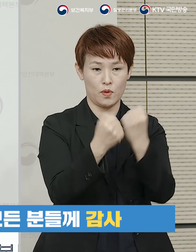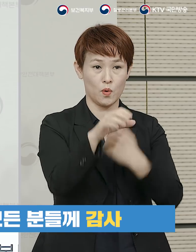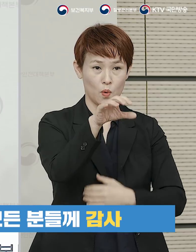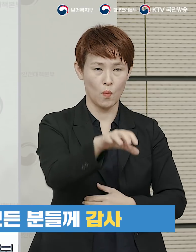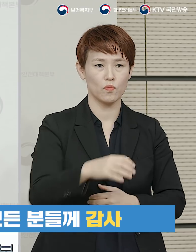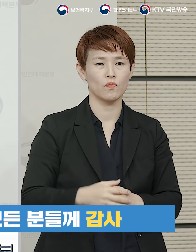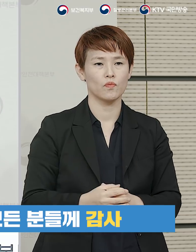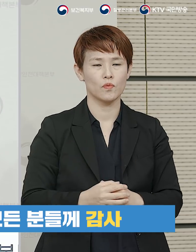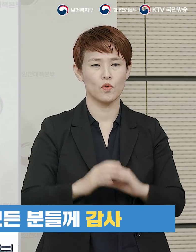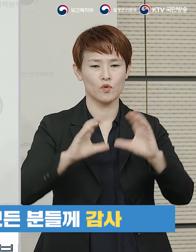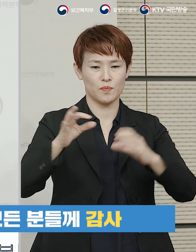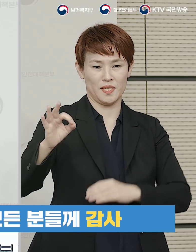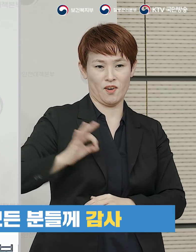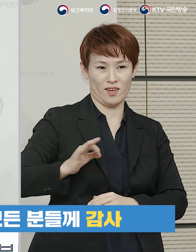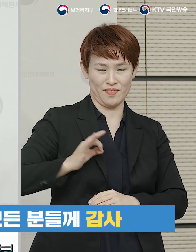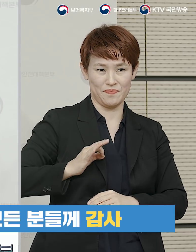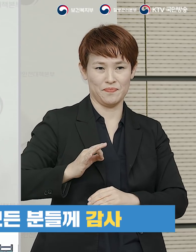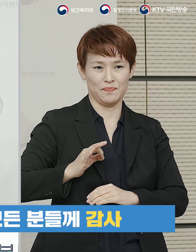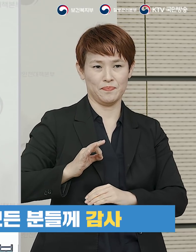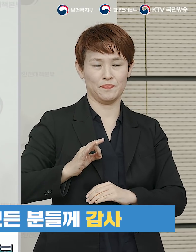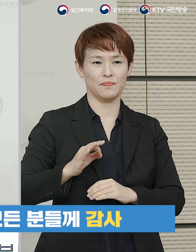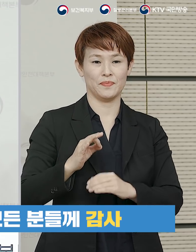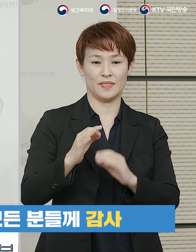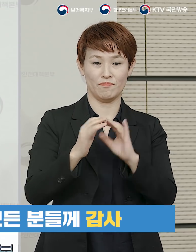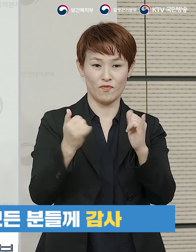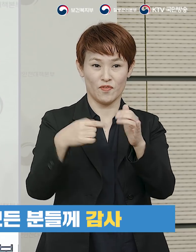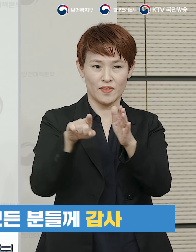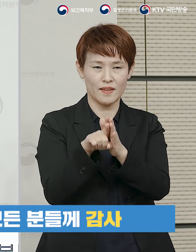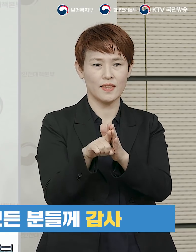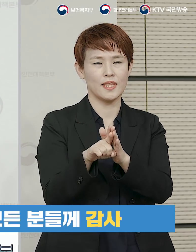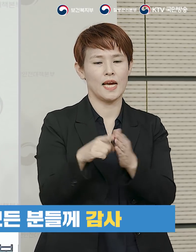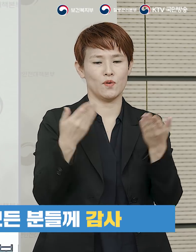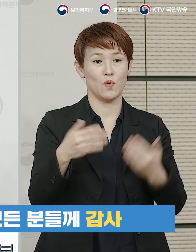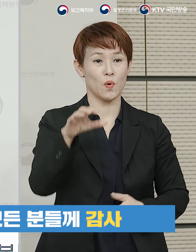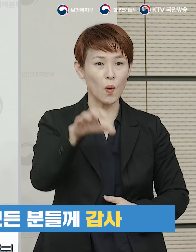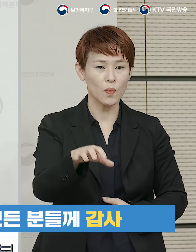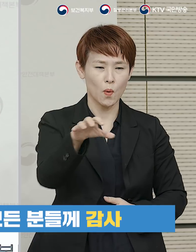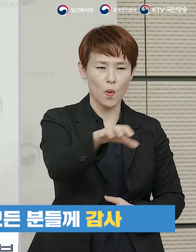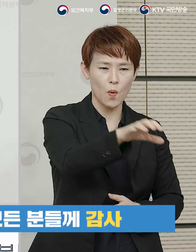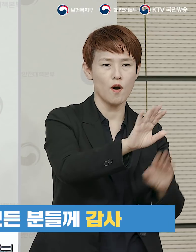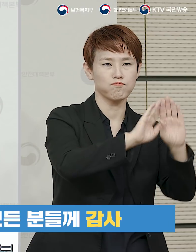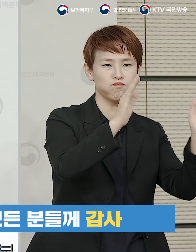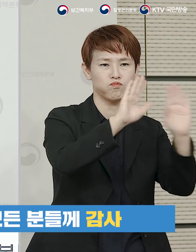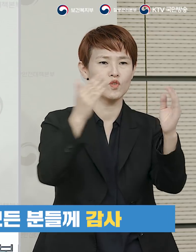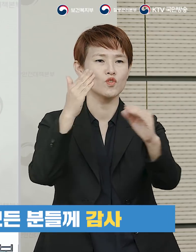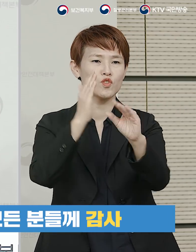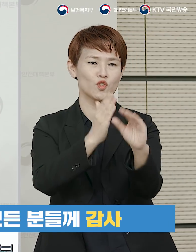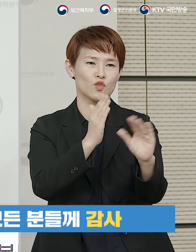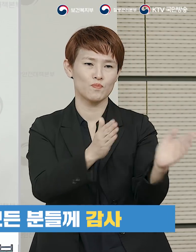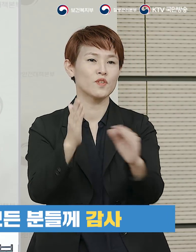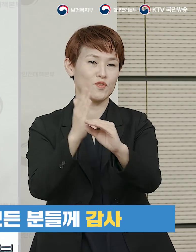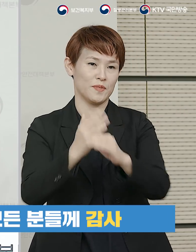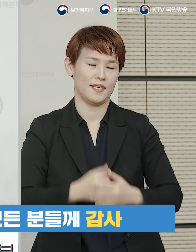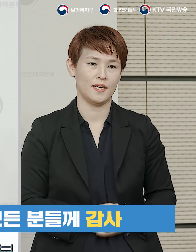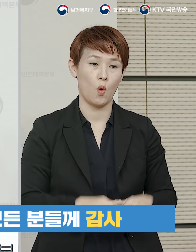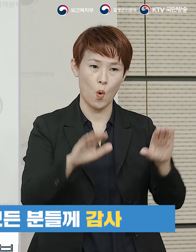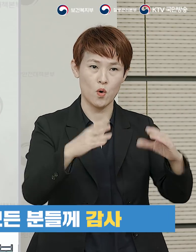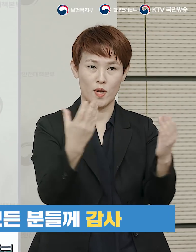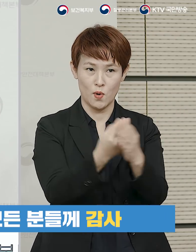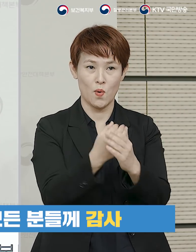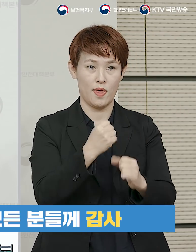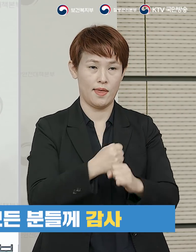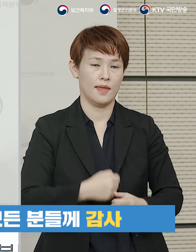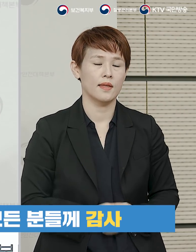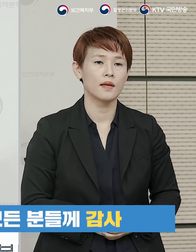인재개발원, 국민연금청품리조트, LG디스플레이 구미기숙사 등이 4주 초까지 개소 준비를